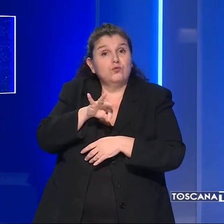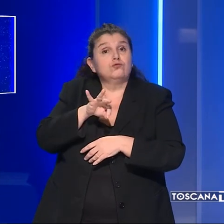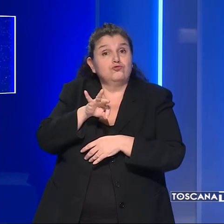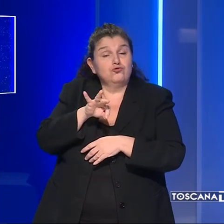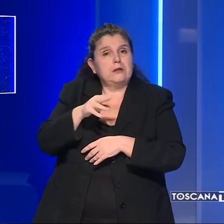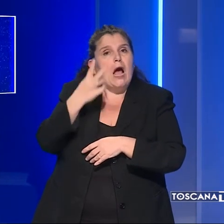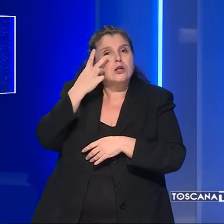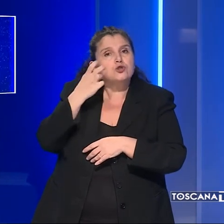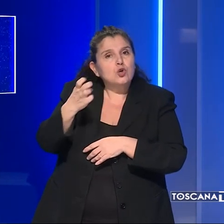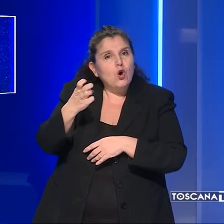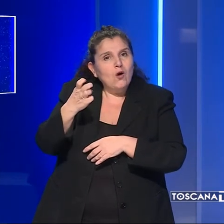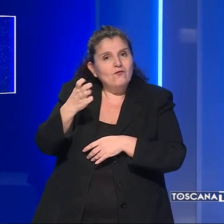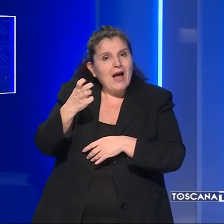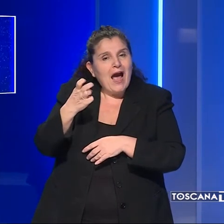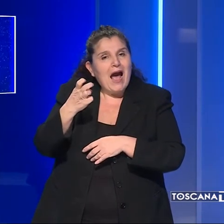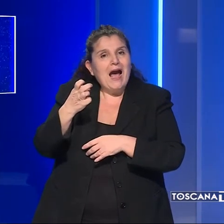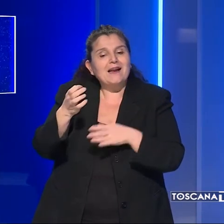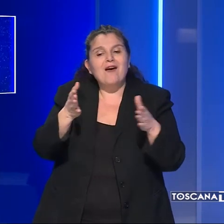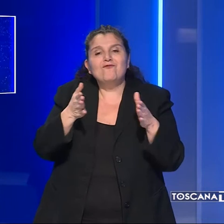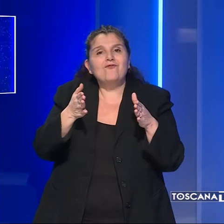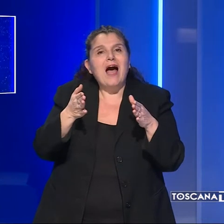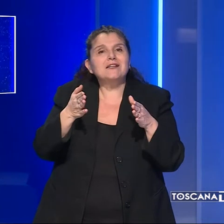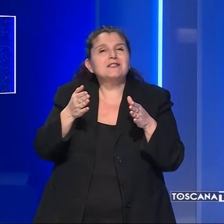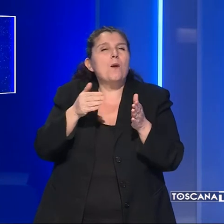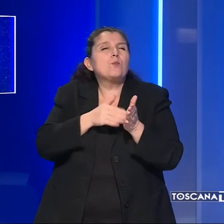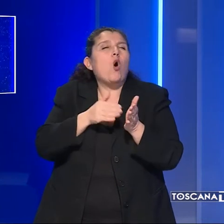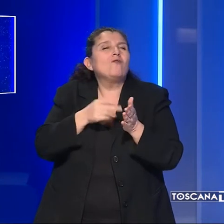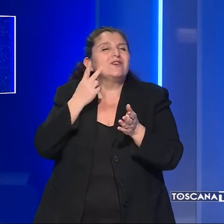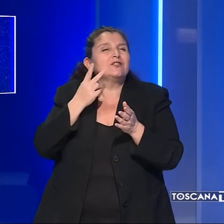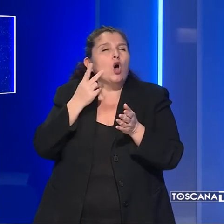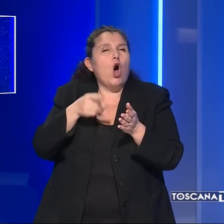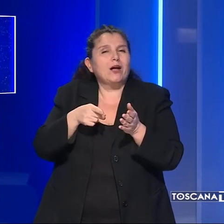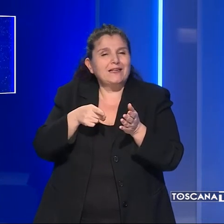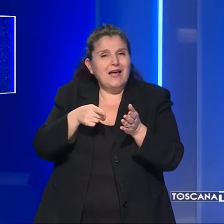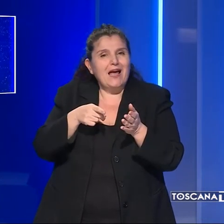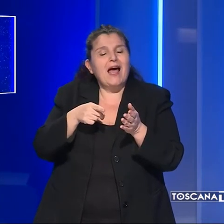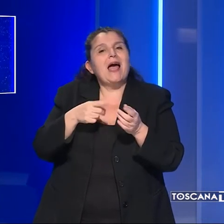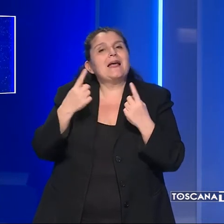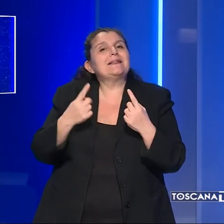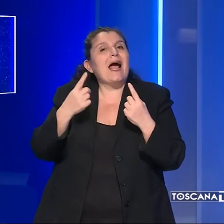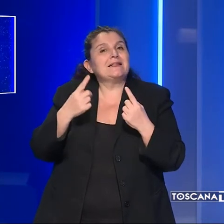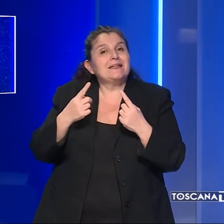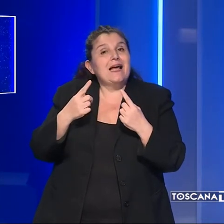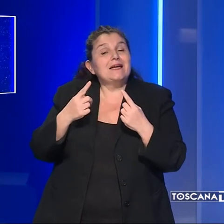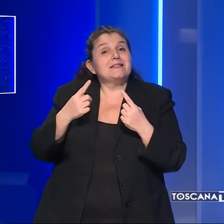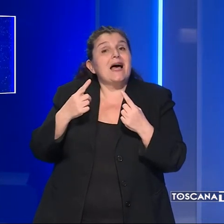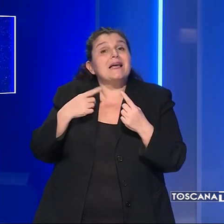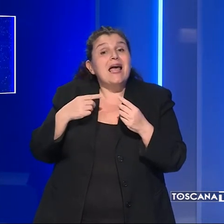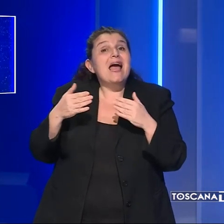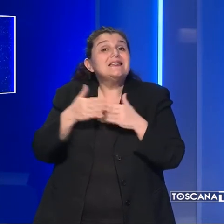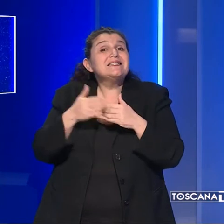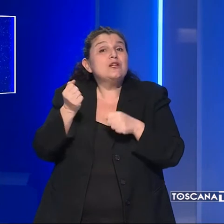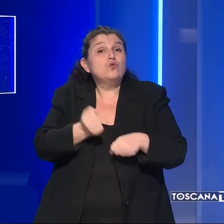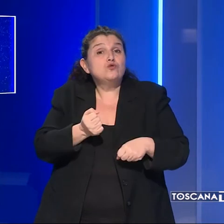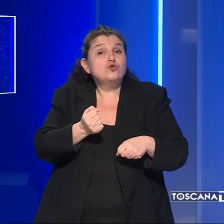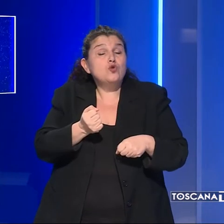ad individuare almeno in fase provvisoria e in attesa che anche le istituzioni preposte diano